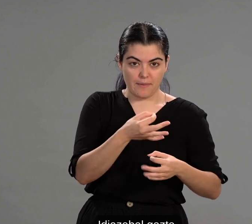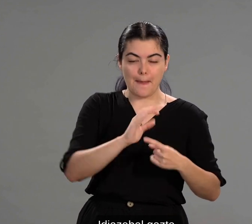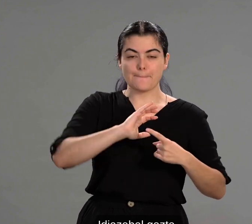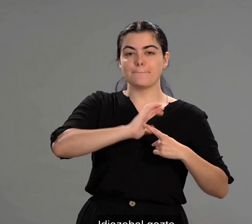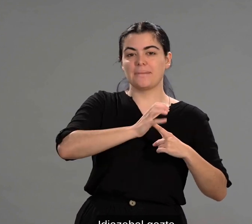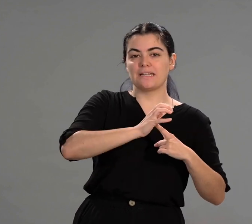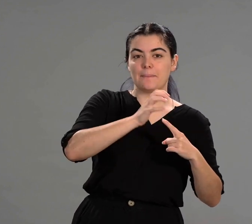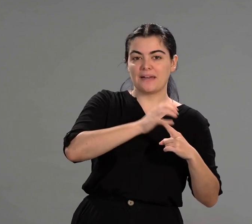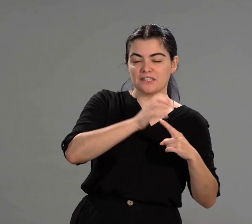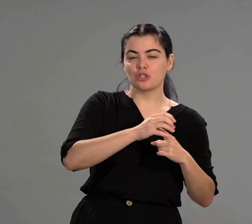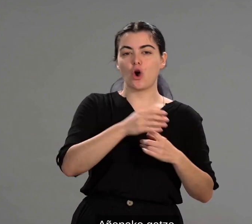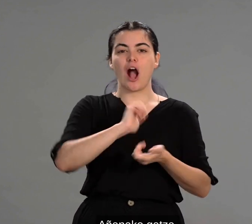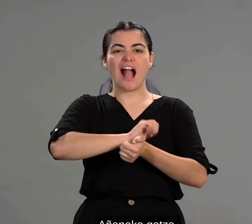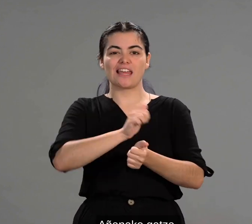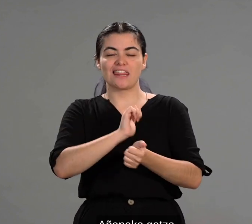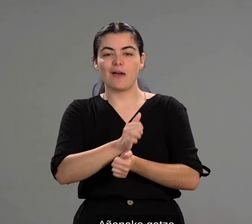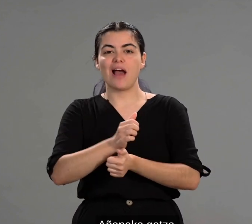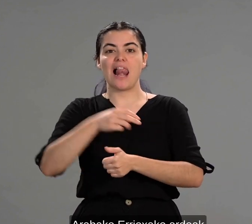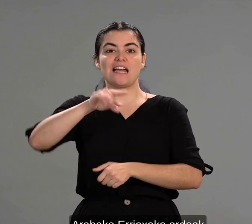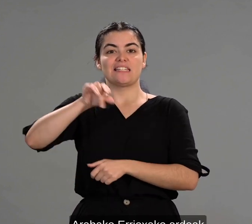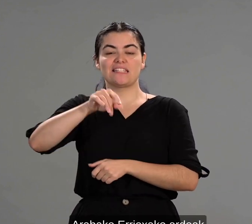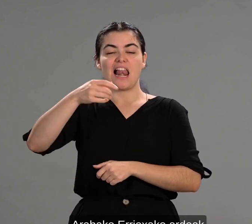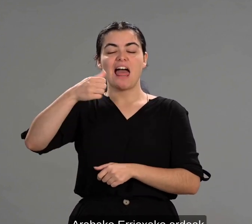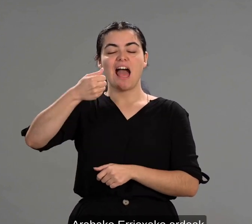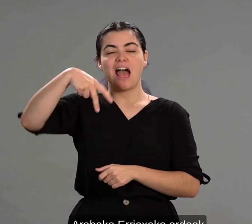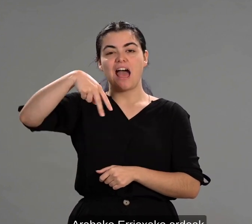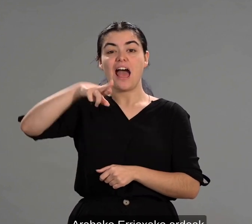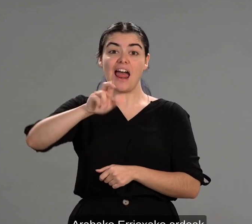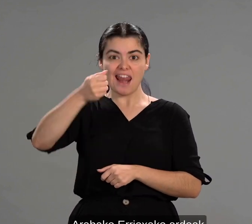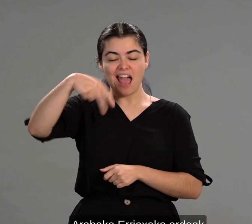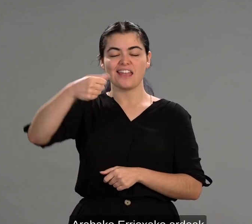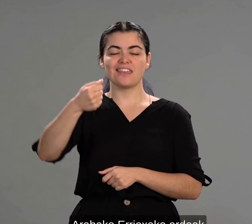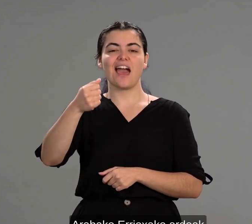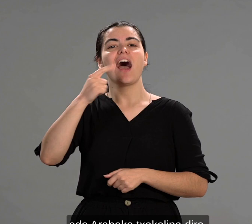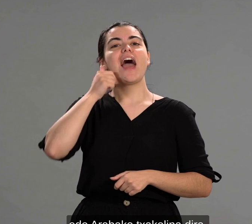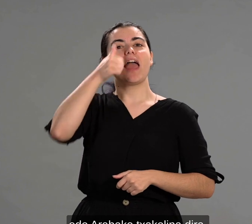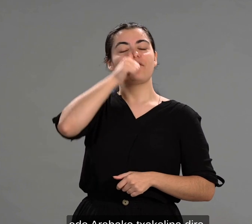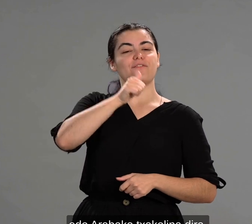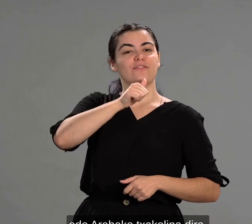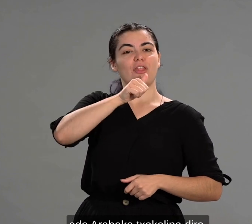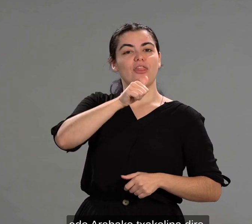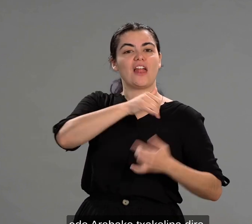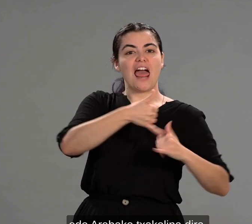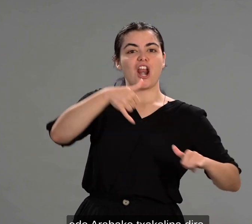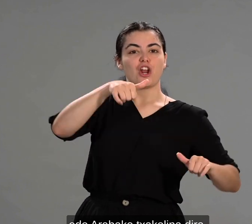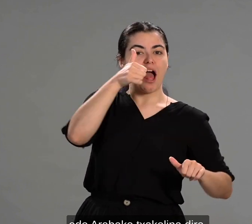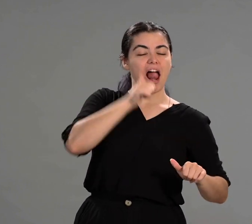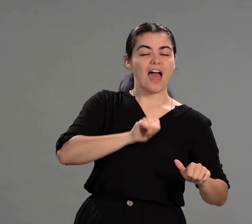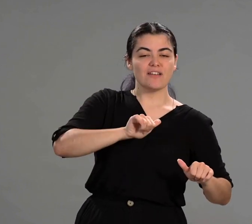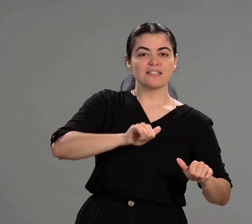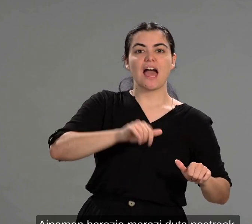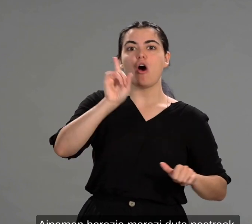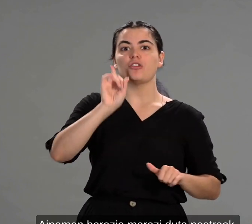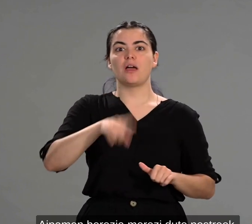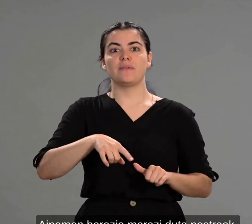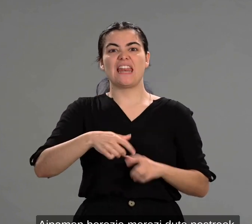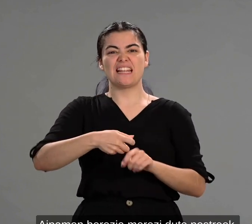idia zabalgazta, hainanako gatza, arabako erriosako ardoak edo arabako txakolinia dira. Haipamen berezia